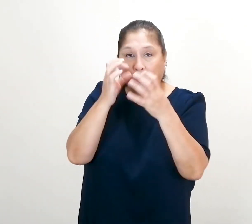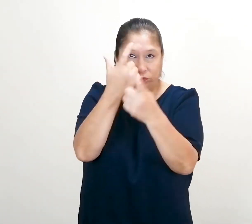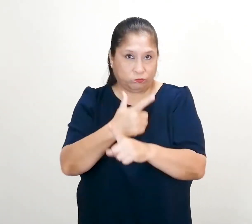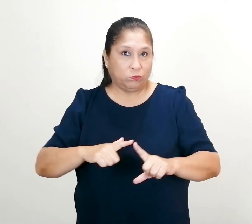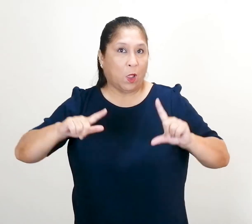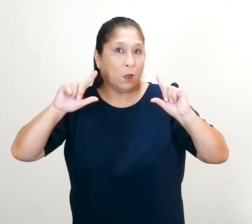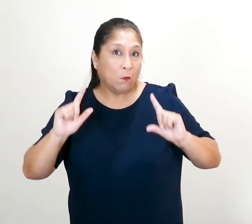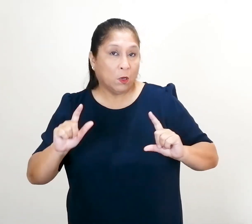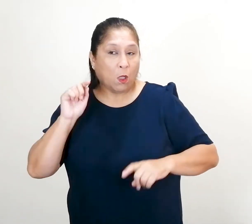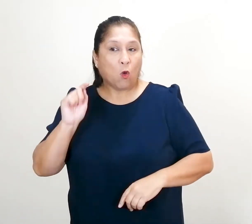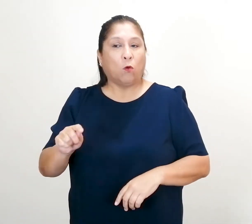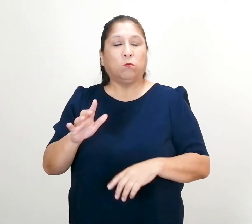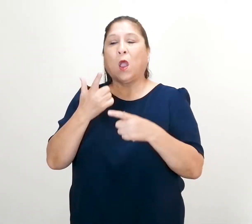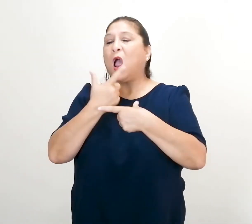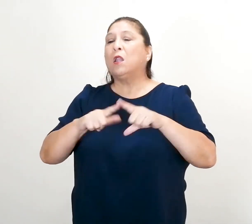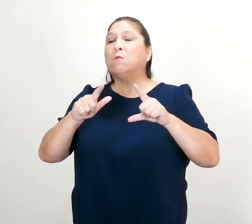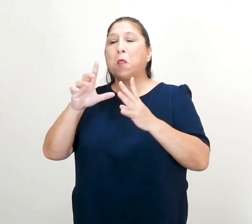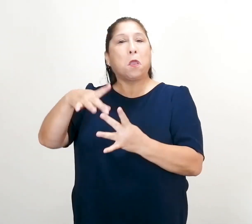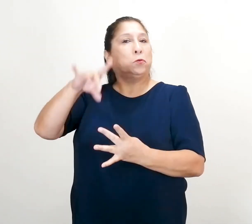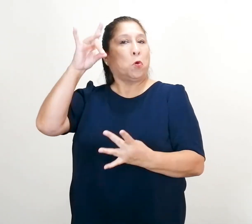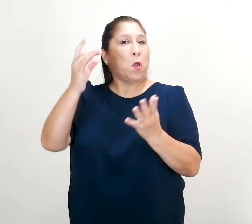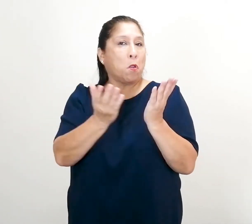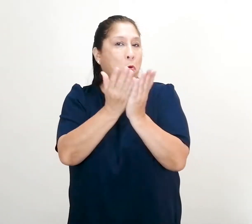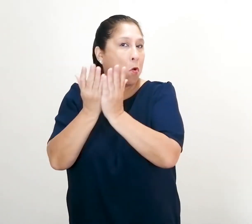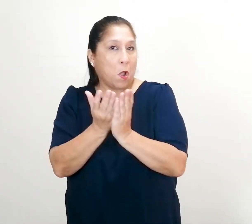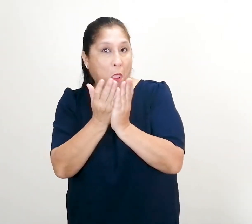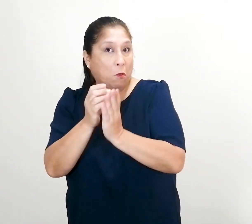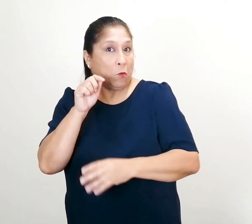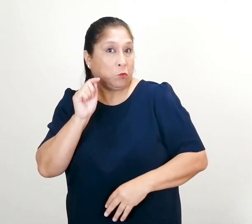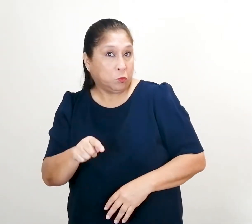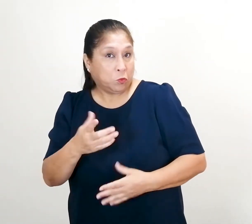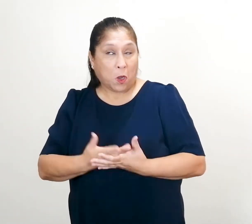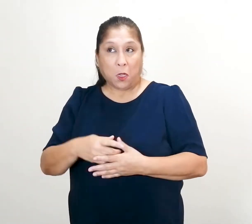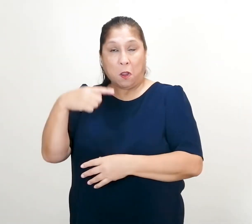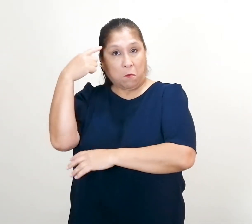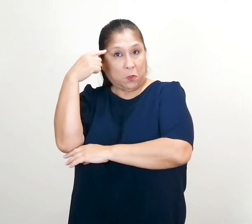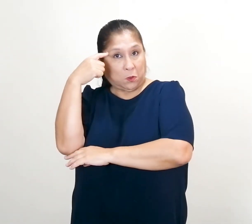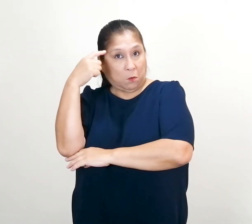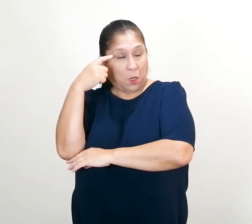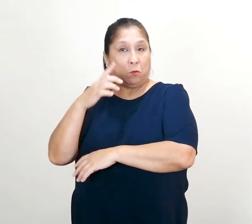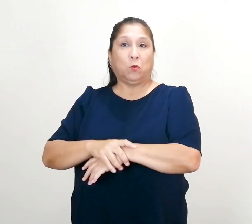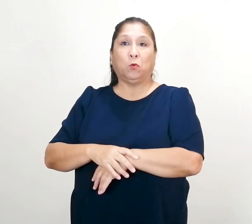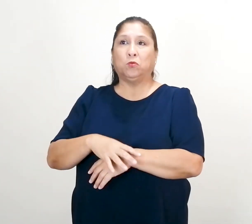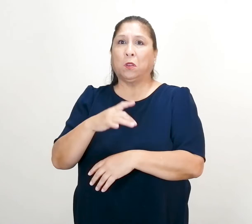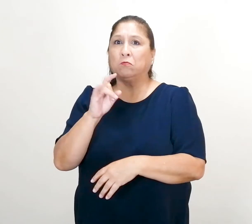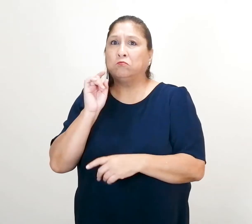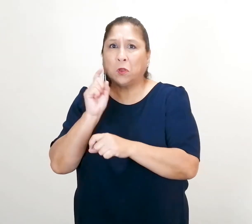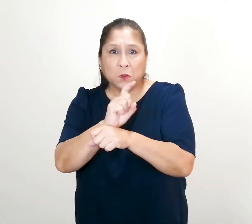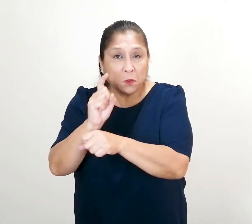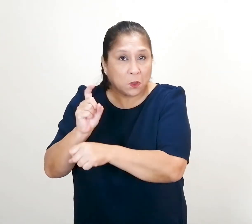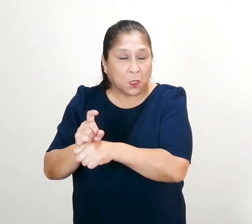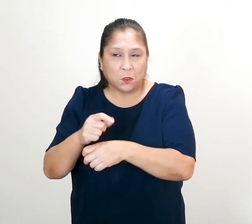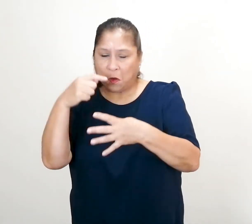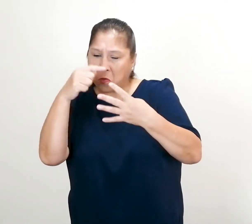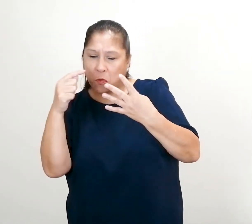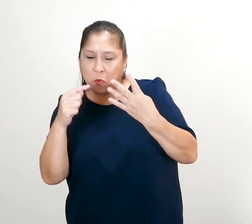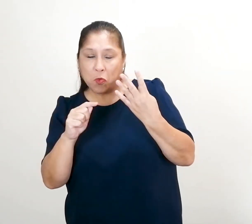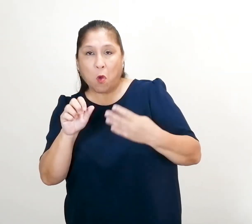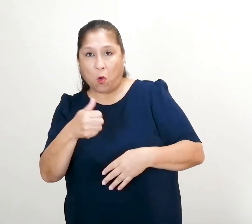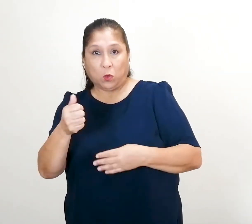como el de la libre elección del centro educativo, el de conciencia y cátedra, entre otros. La educación es un